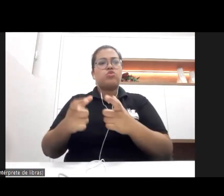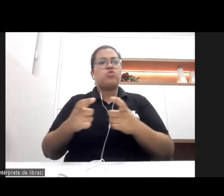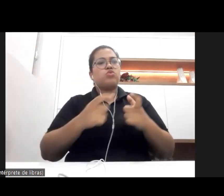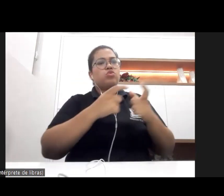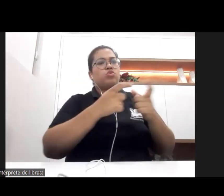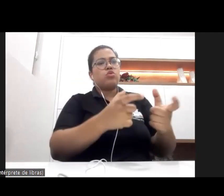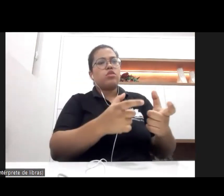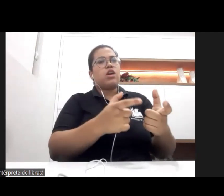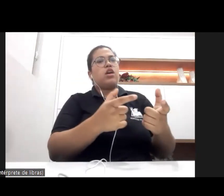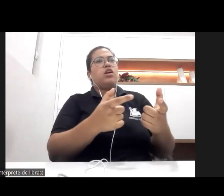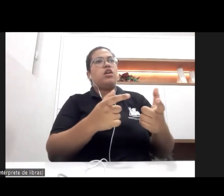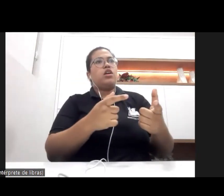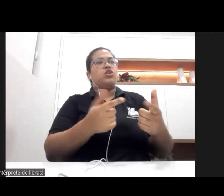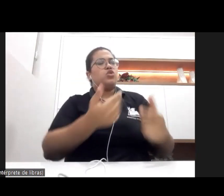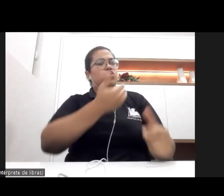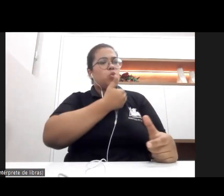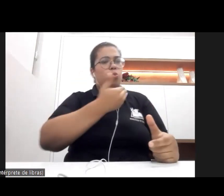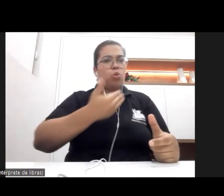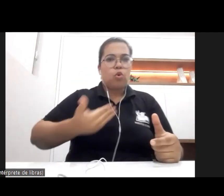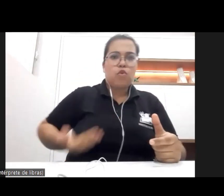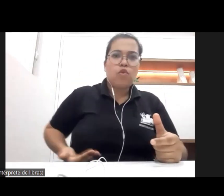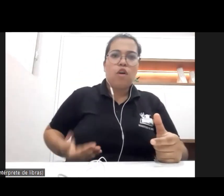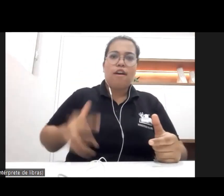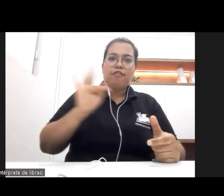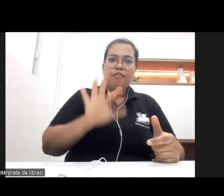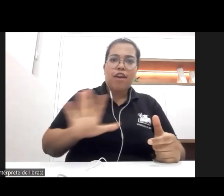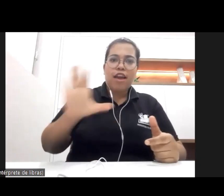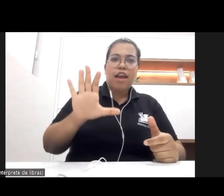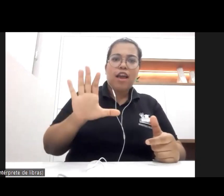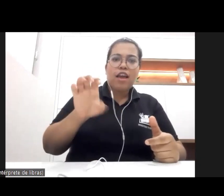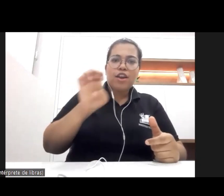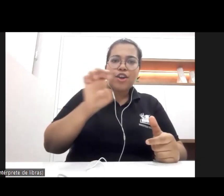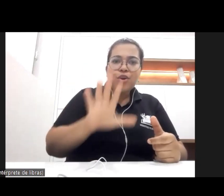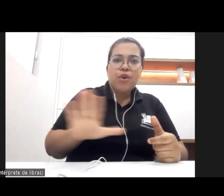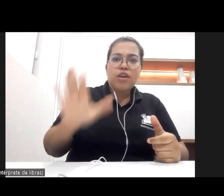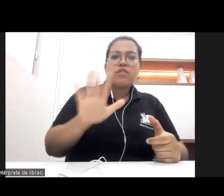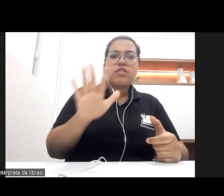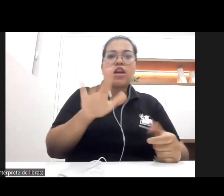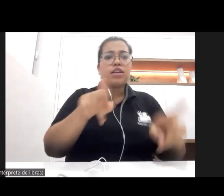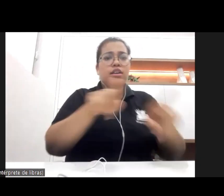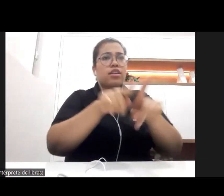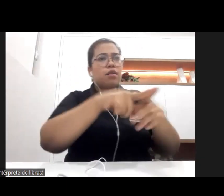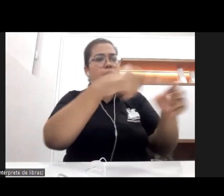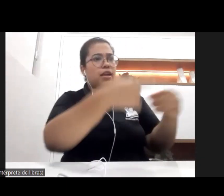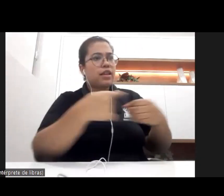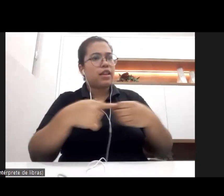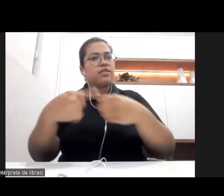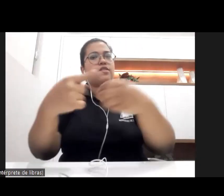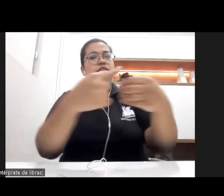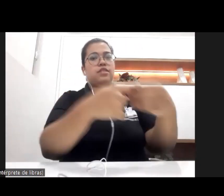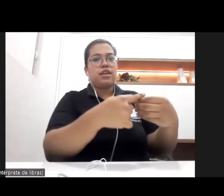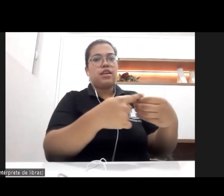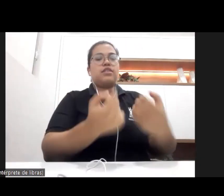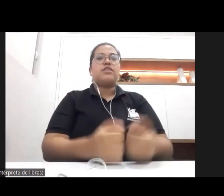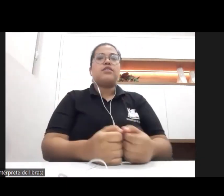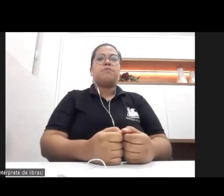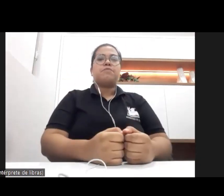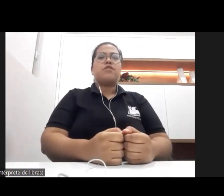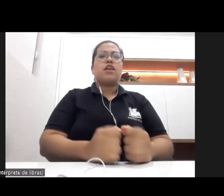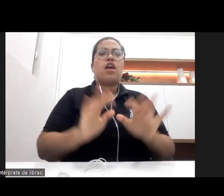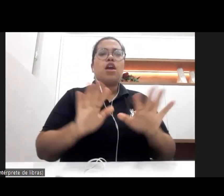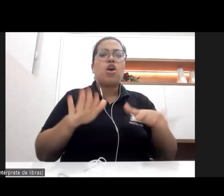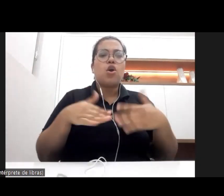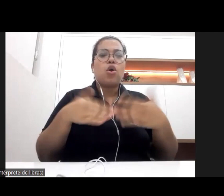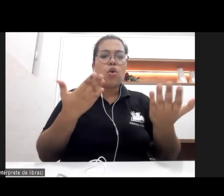governamentais, no governo federal, no estadual e na esfera municipal, e quais são as